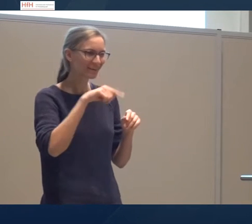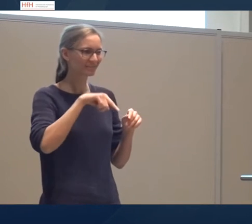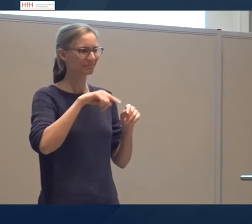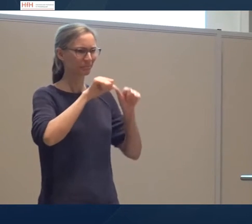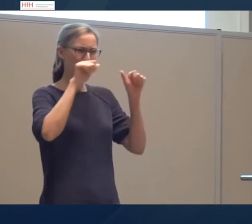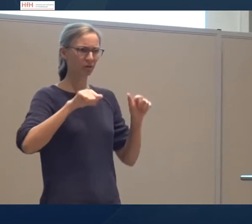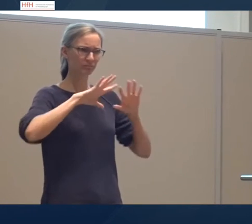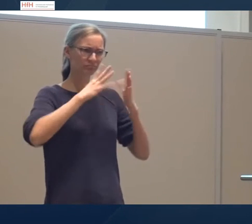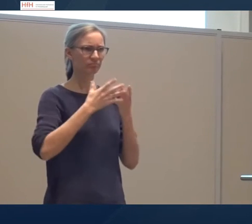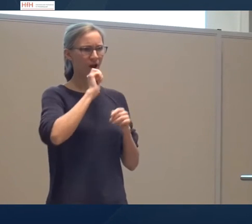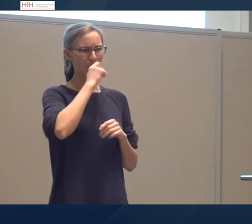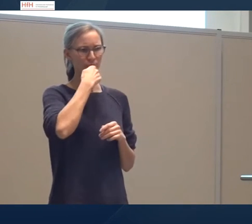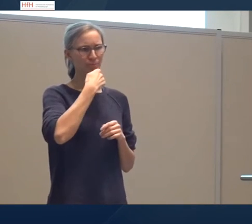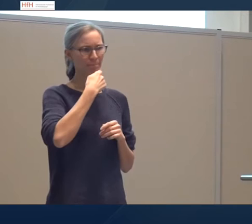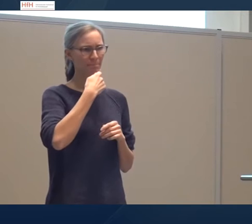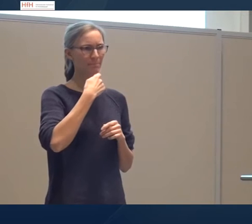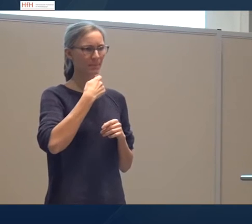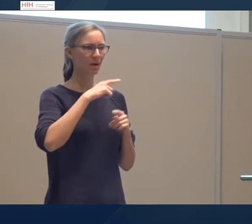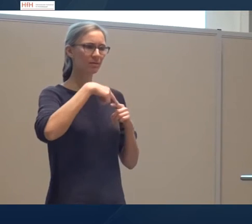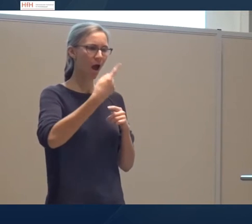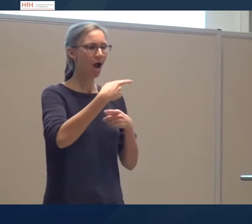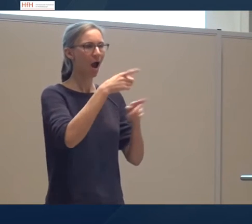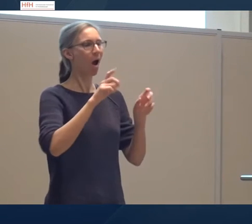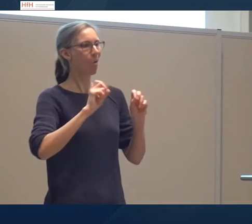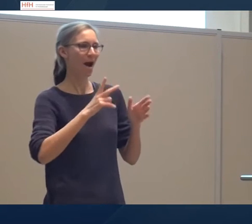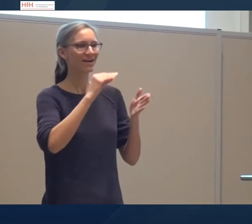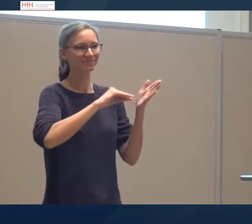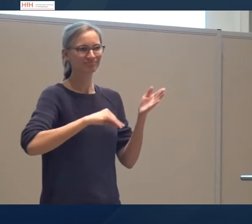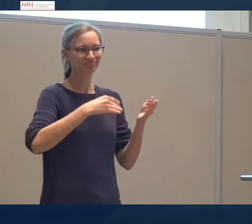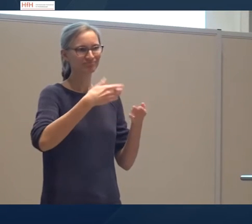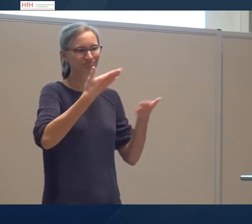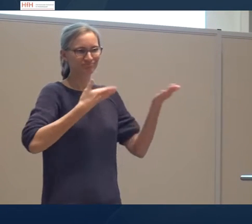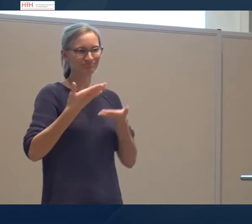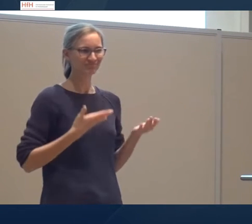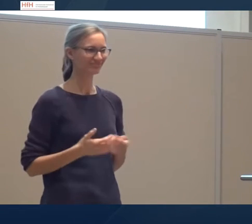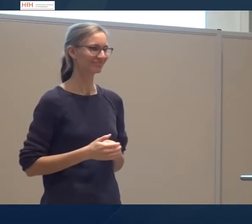-zu-eins-Gespräch erklären. Das hat den Rücklauf dann deutlich erhöht.